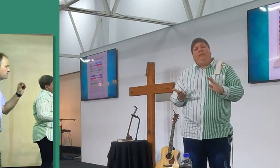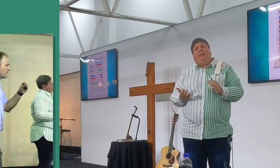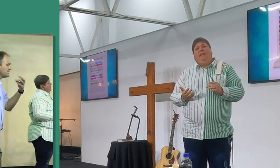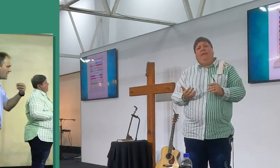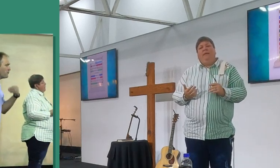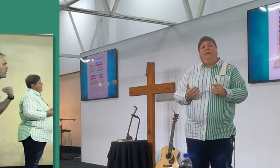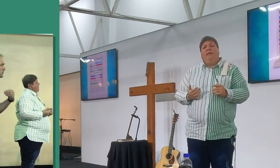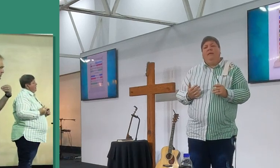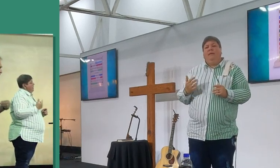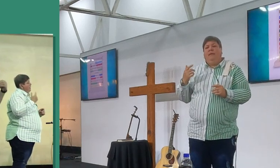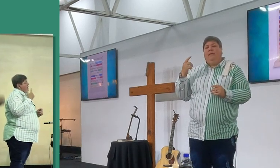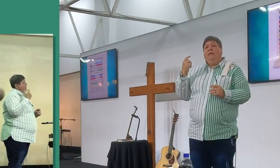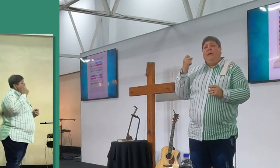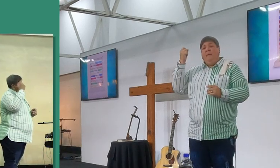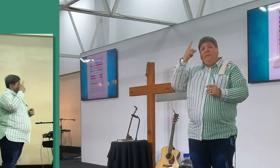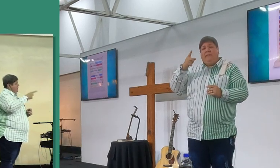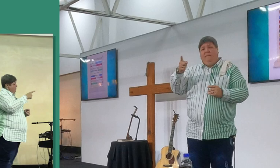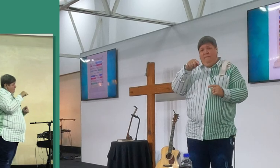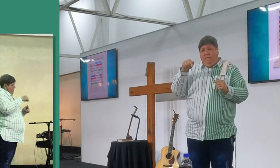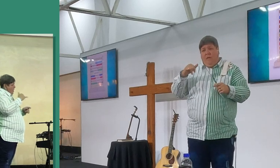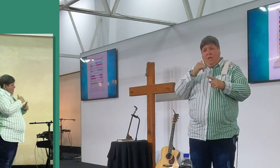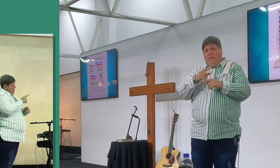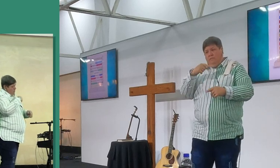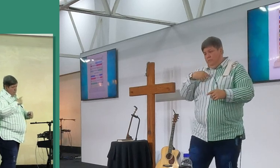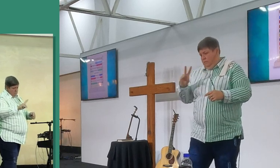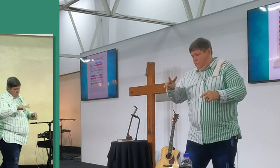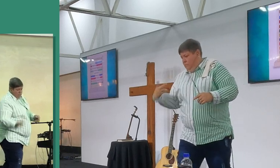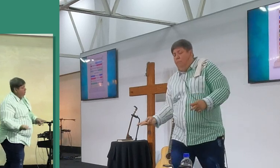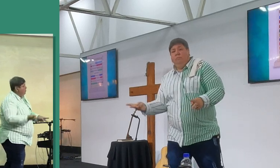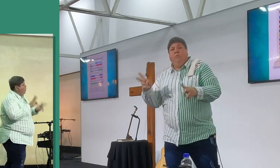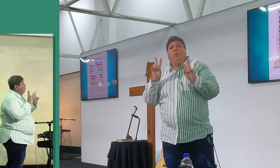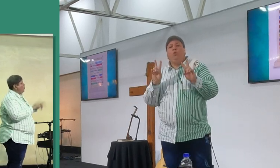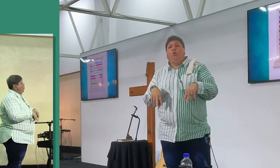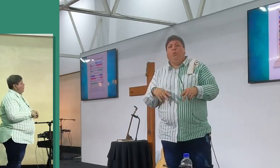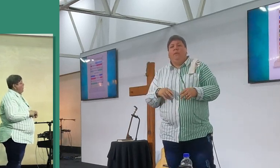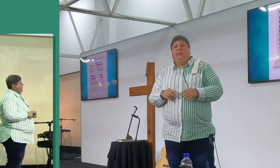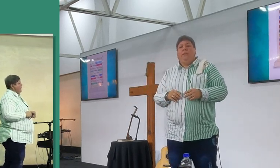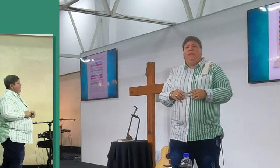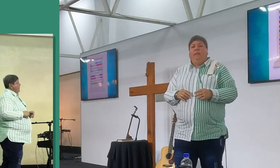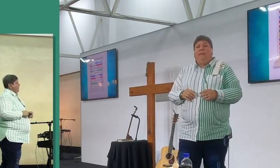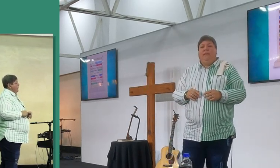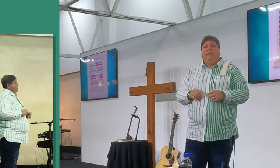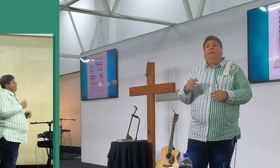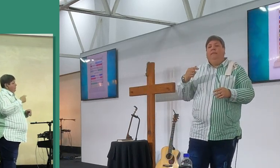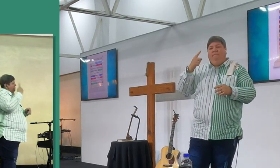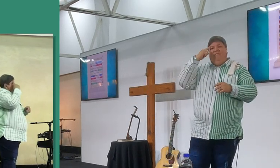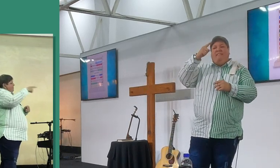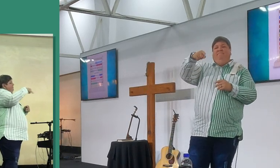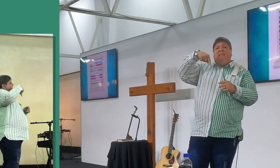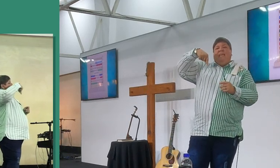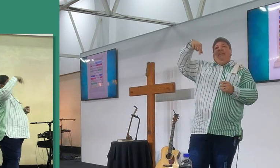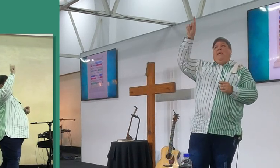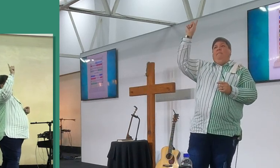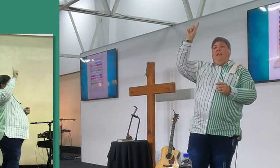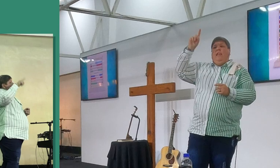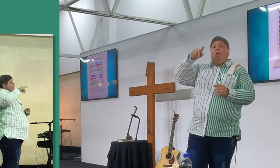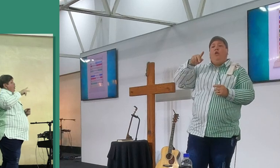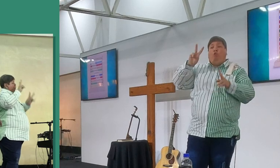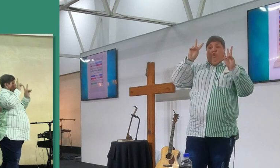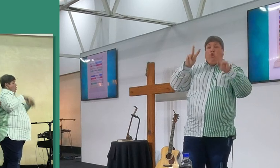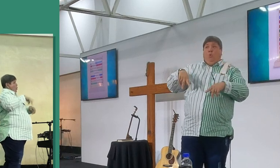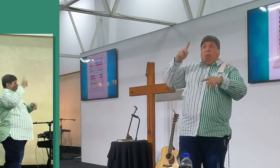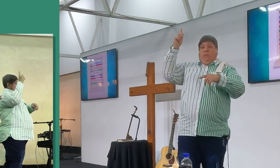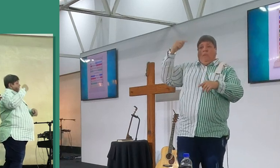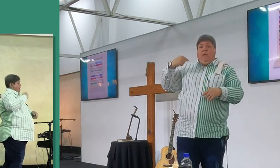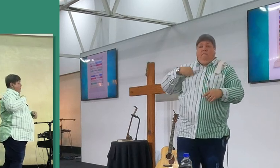besef jy, wat is ek vandag dood neerslaan, as ek by die Heere gaan, die dood intimideer my nie, kijk, ek